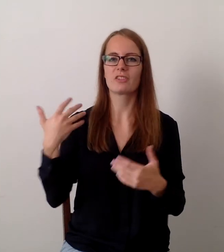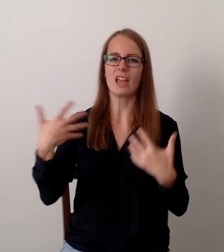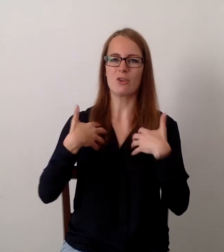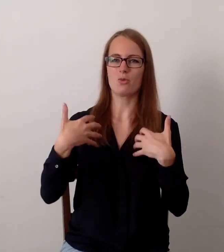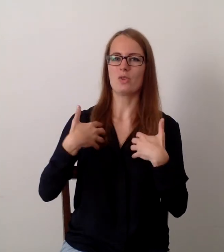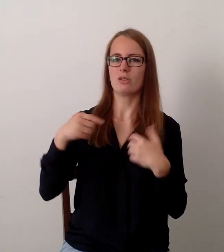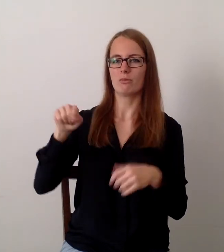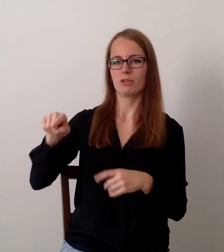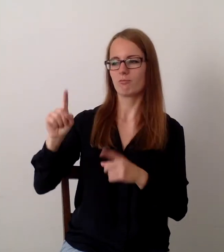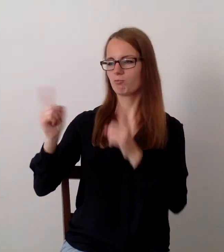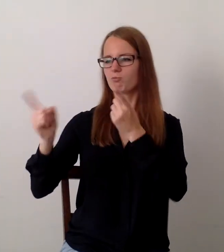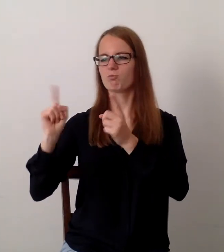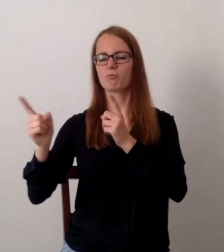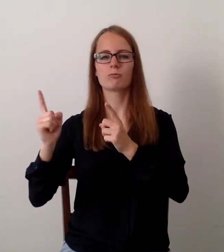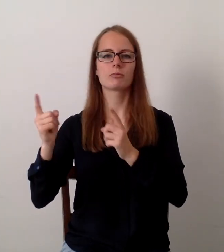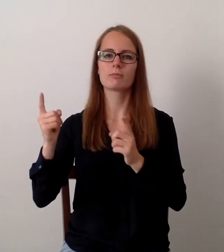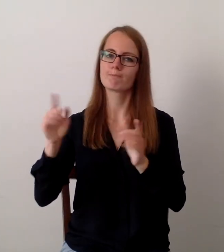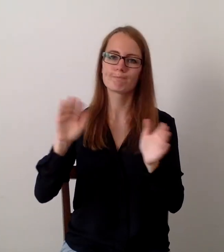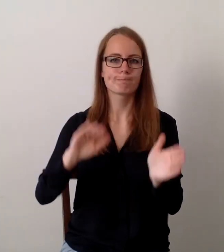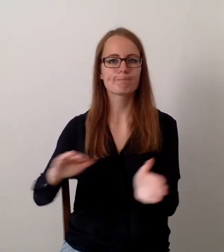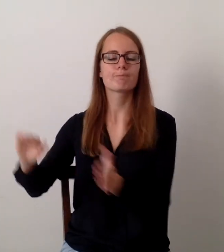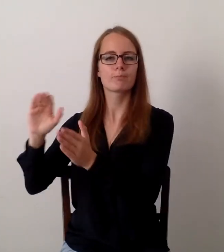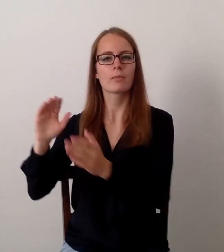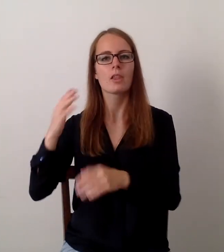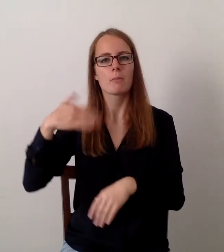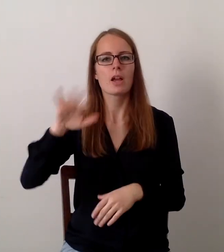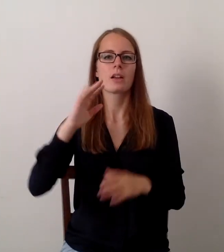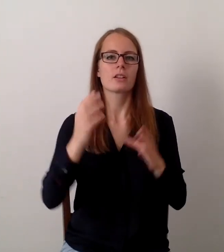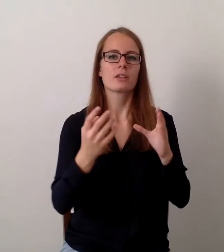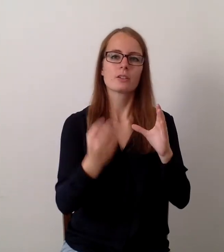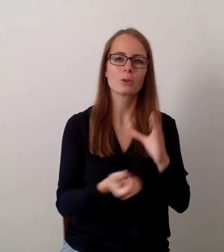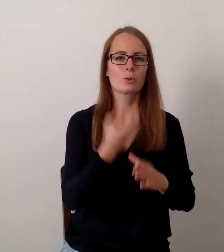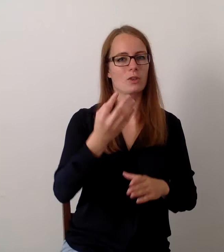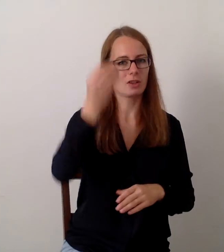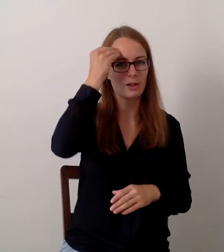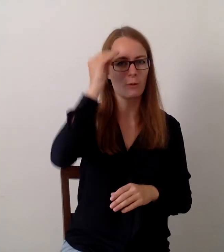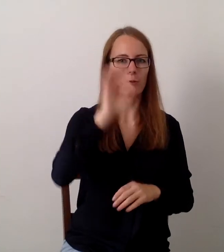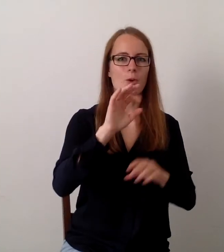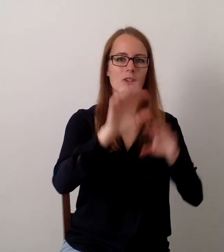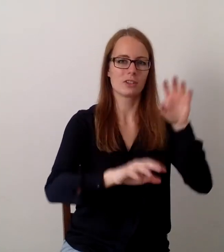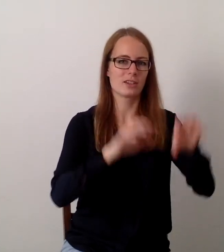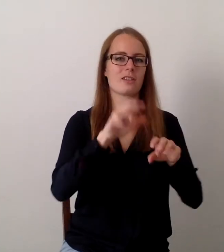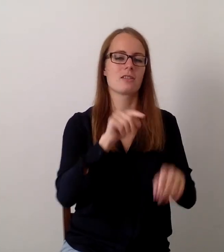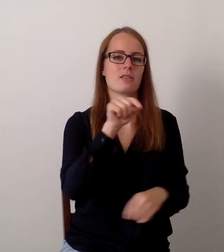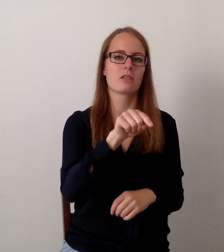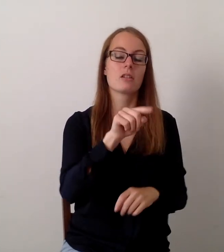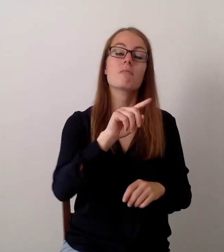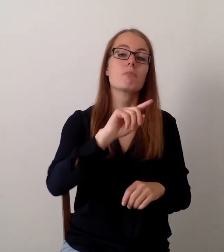hinzu, das was eigentlich vielmehr natürliches Lernen für Tiere darstellt. Nicht nur für Tiere, sondern auch für Menschen.